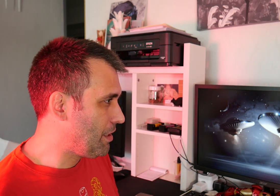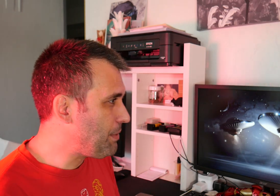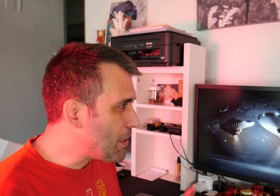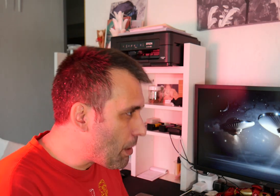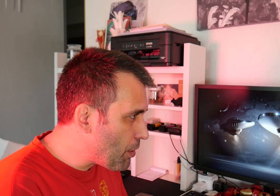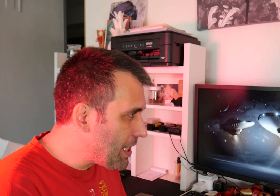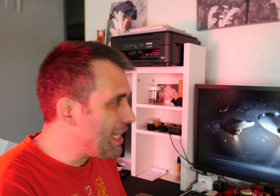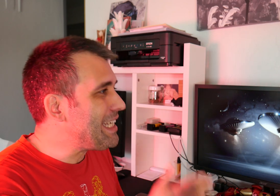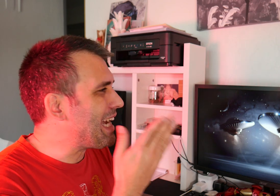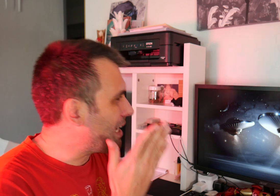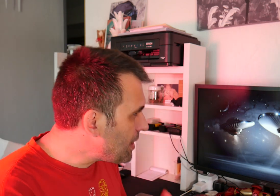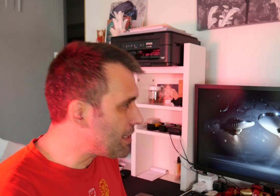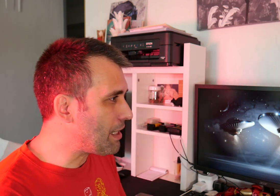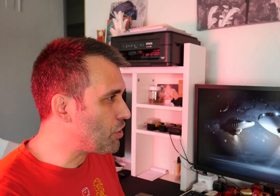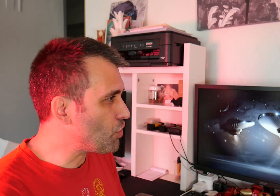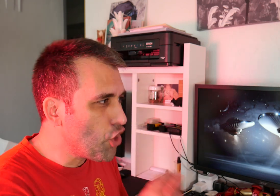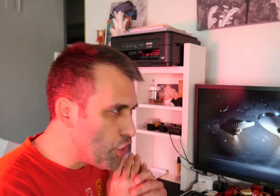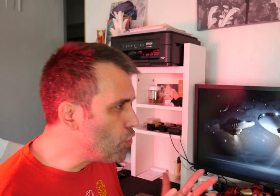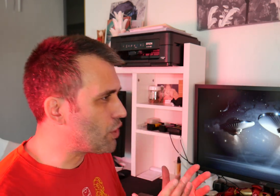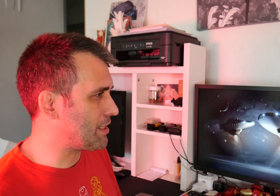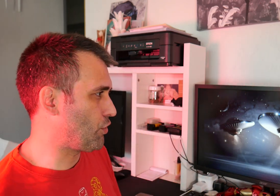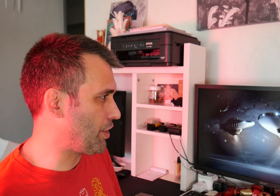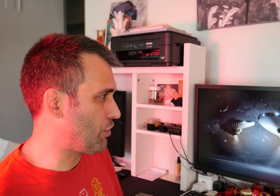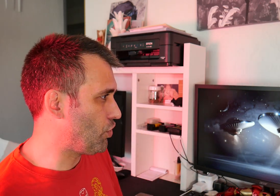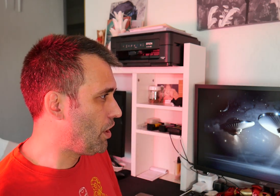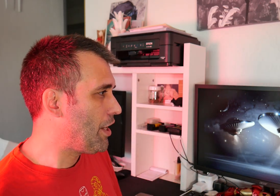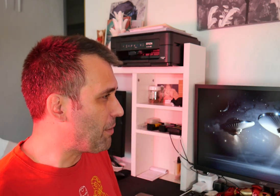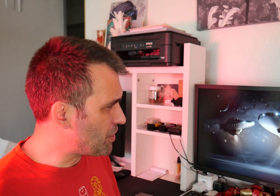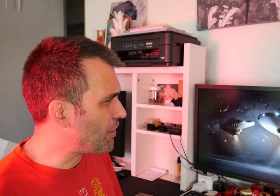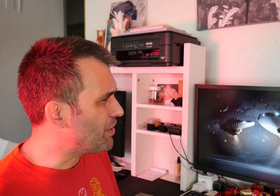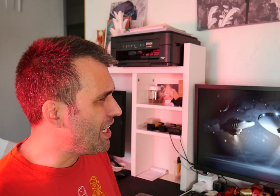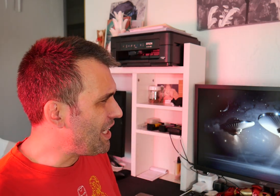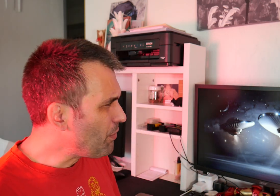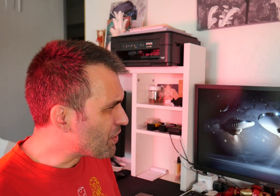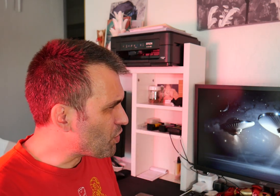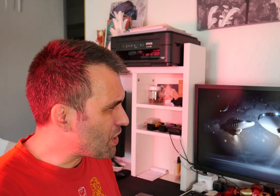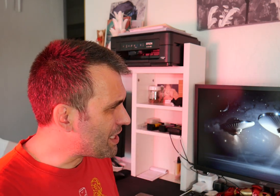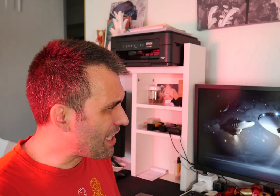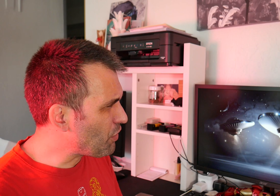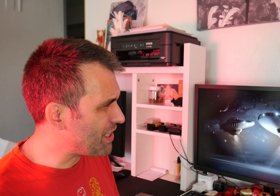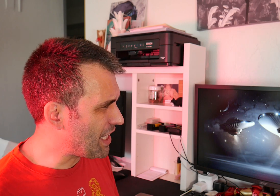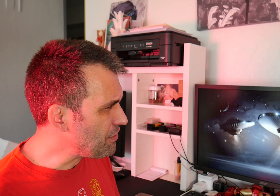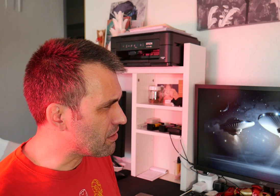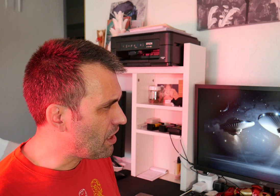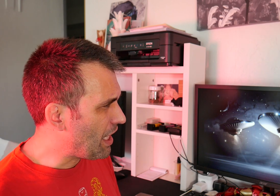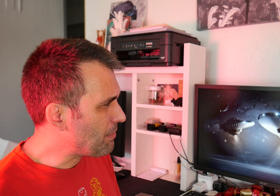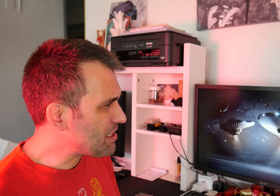Pides una prueba y cada vez que te la muestro, nunca estás contento. No, pero en serio. Es obvio que solo estás tratando de hacer daño. Además,